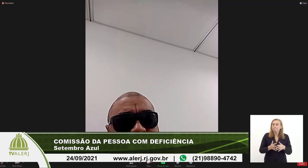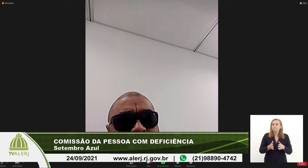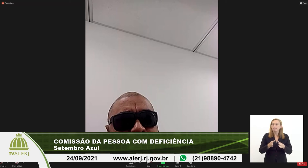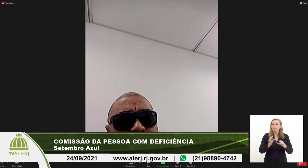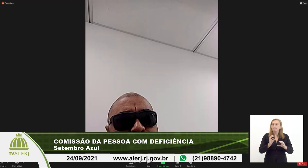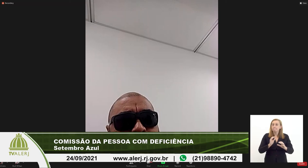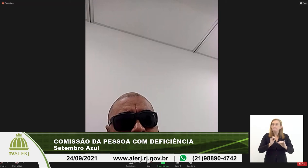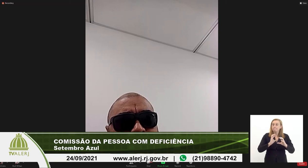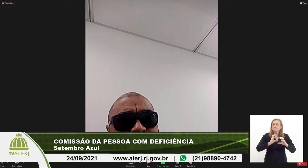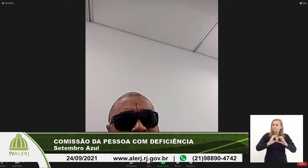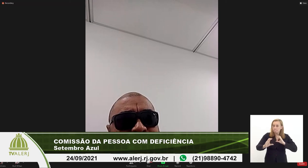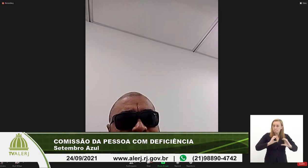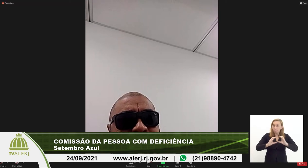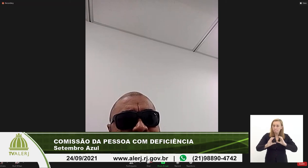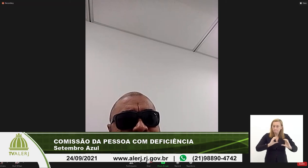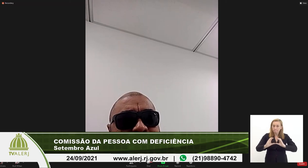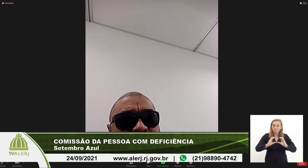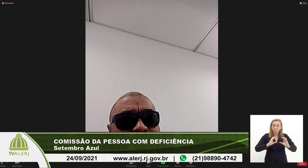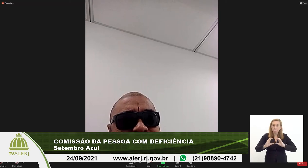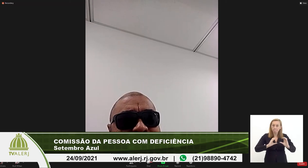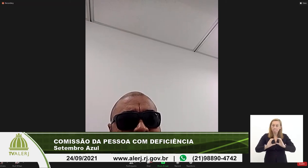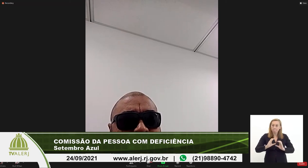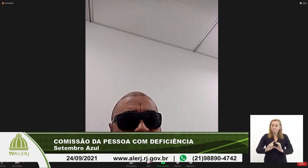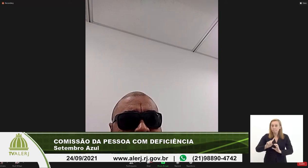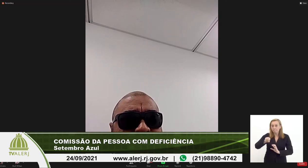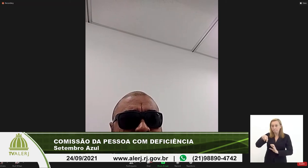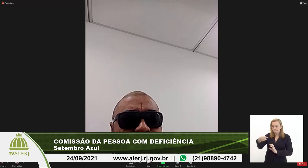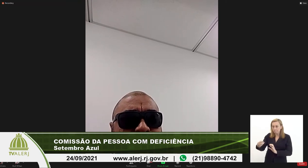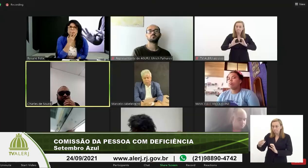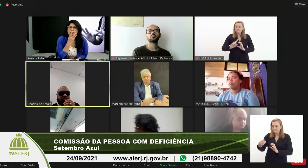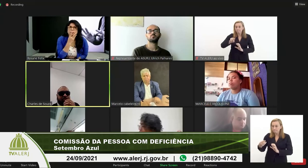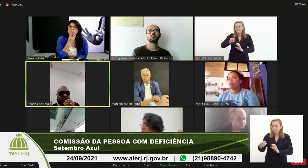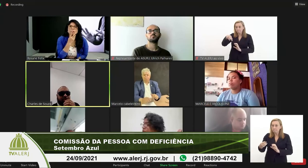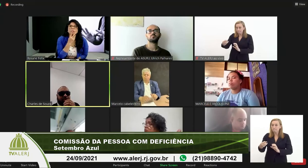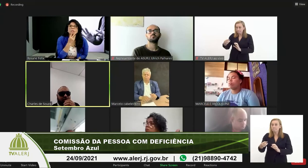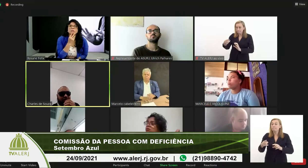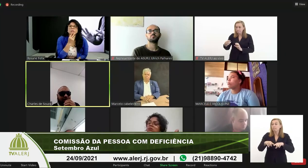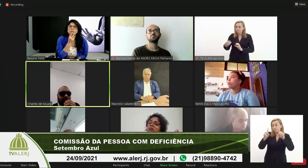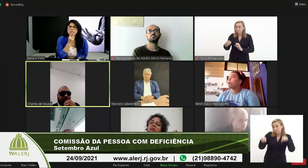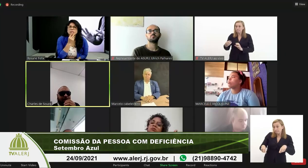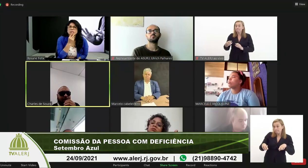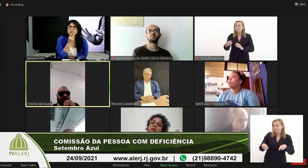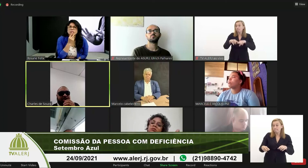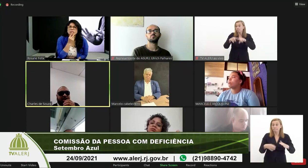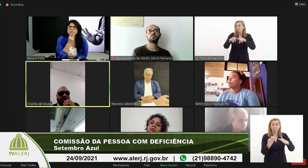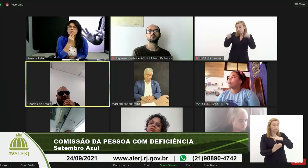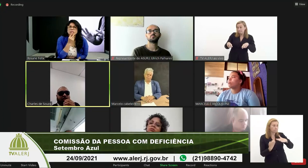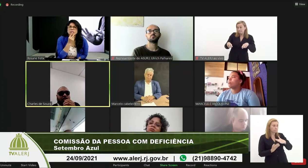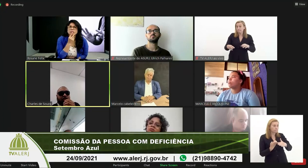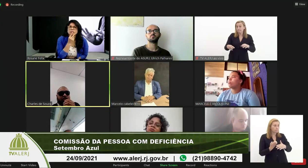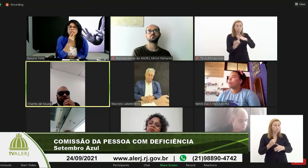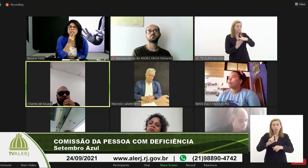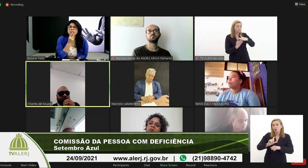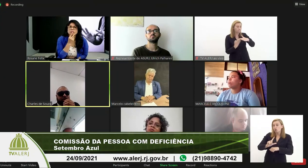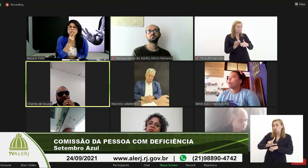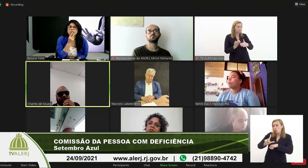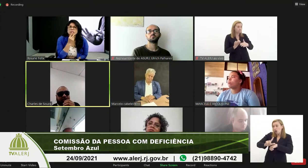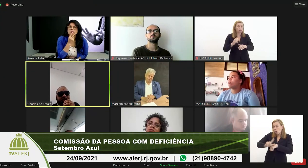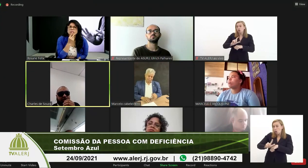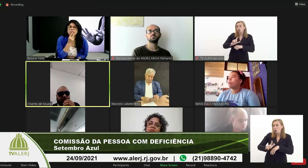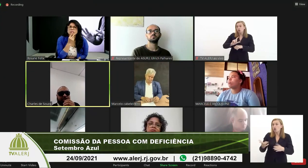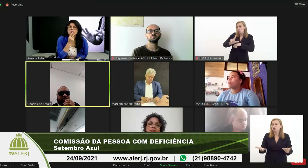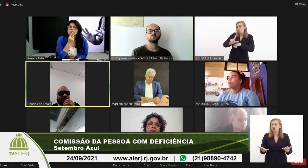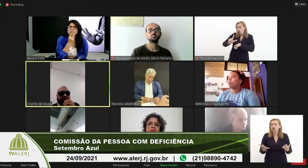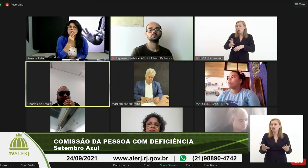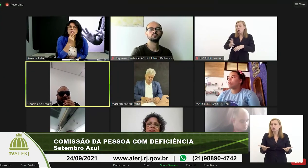comunicação com os demais empregados de uma empresa seja o que for qualquer uma loja o surdo se desmotive